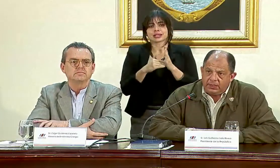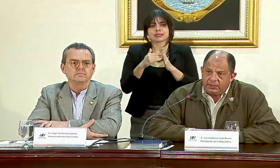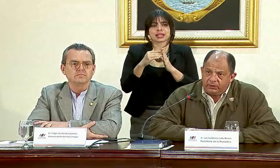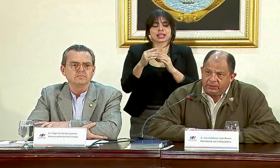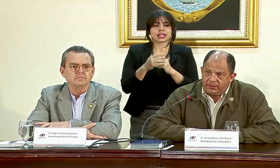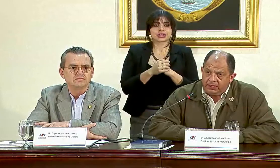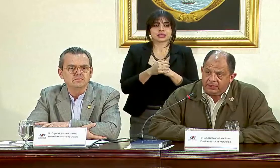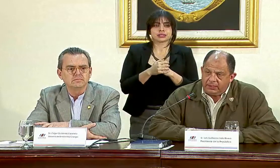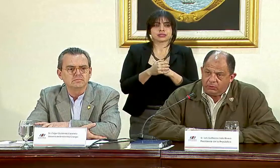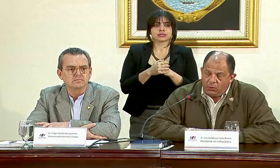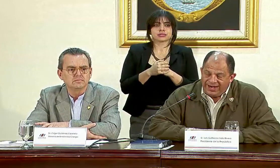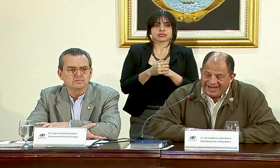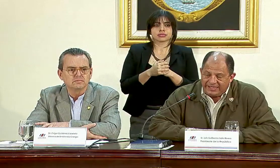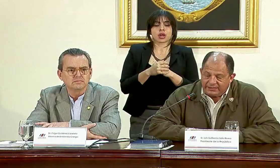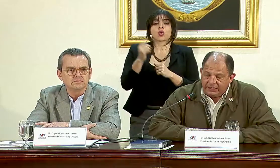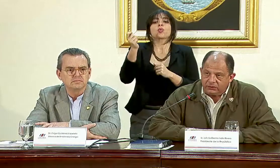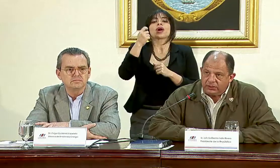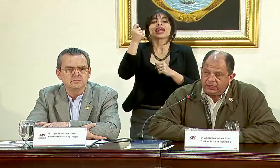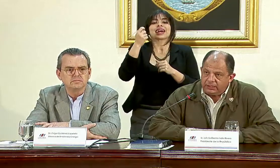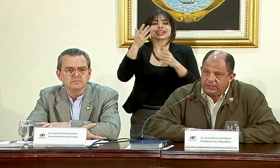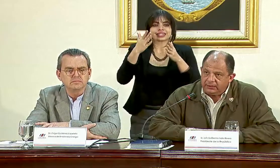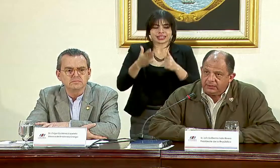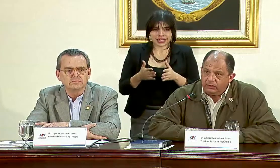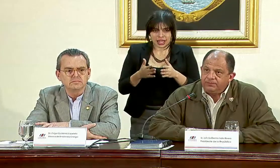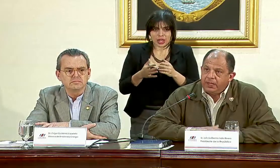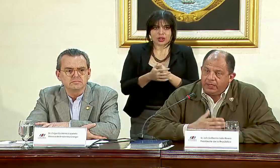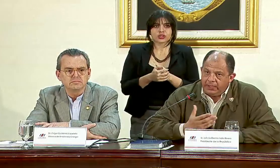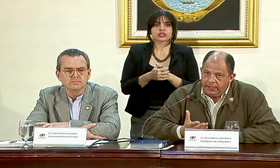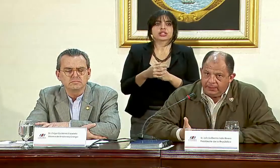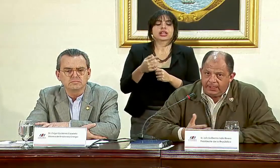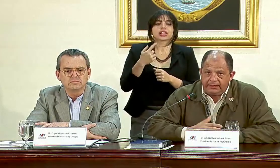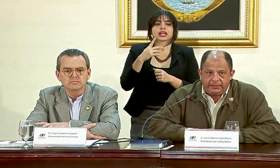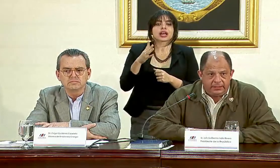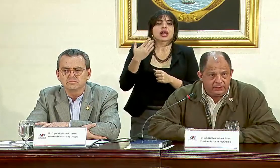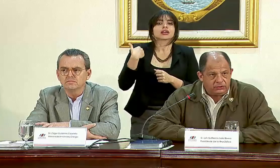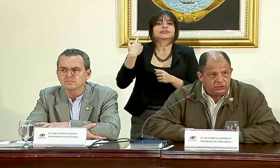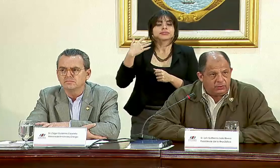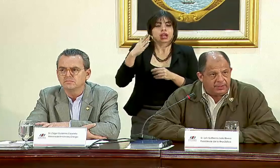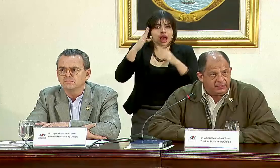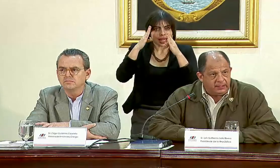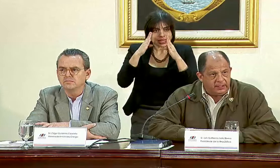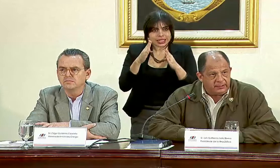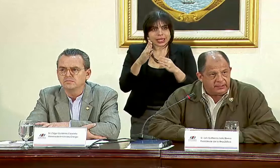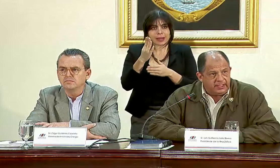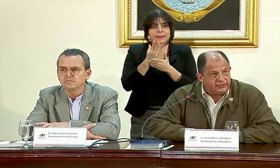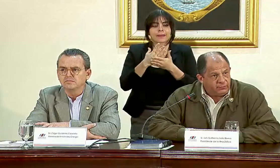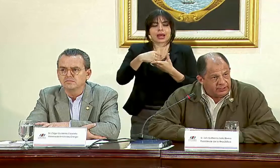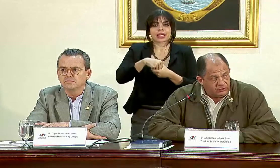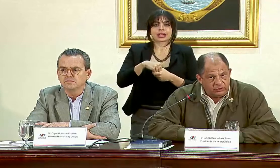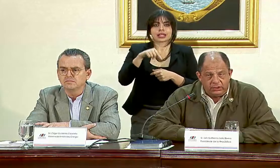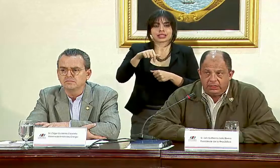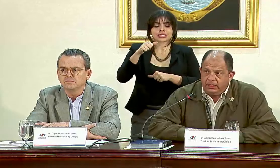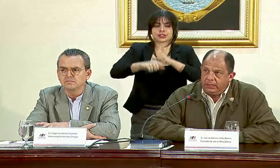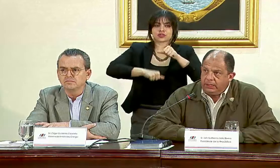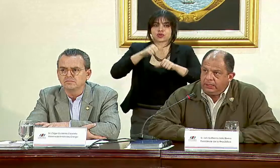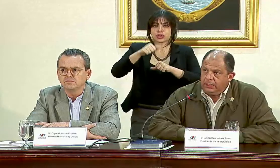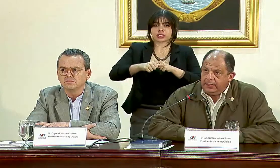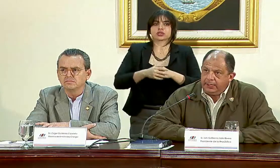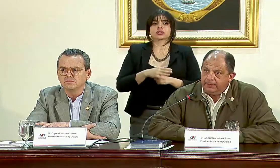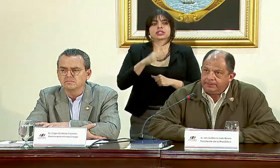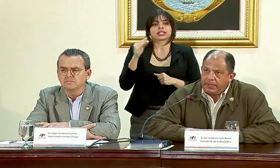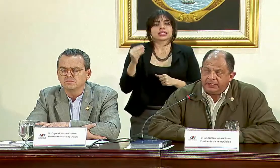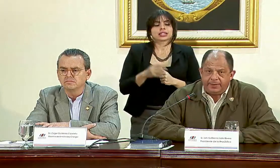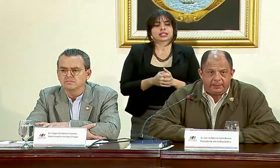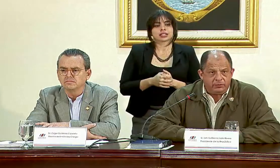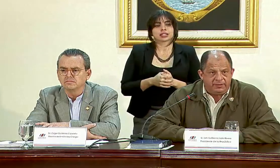de guanacastecos que han sido atendidos, como parte de este esfuerzo, y